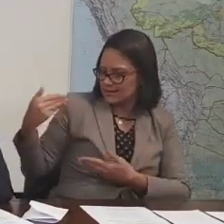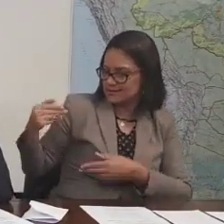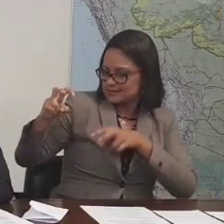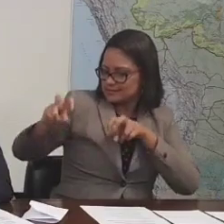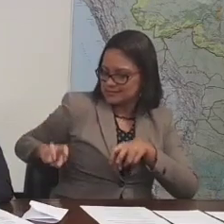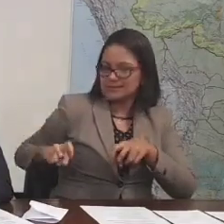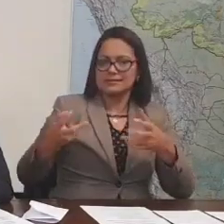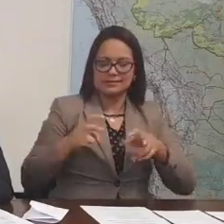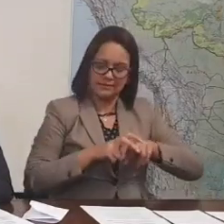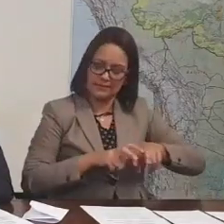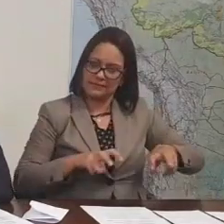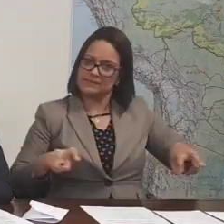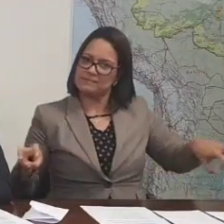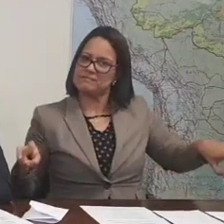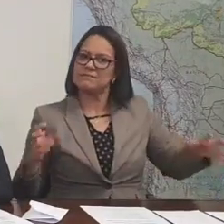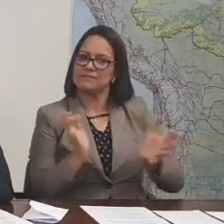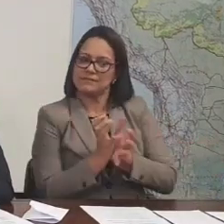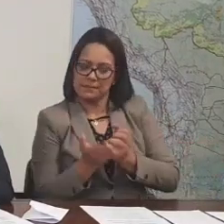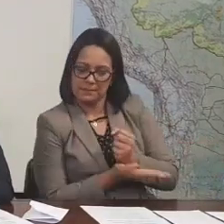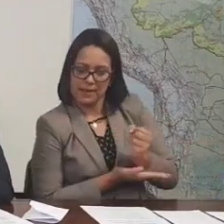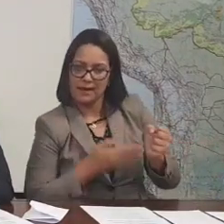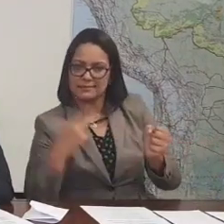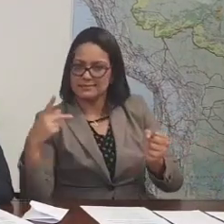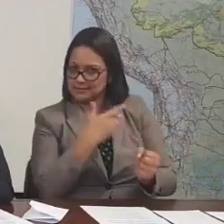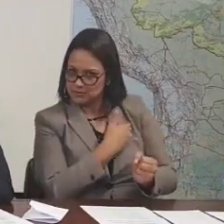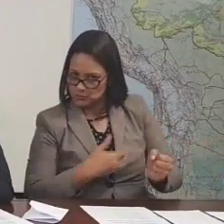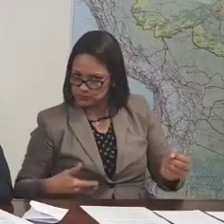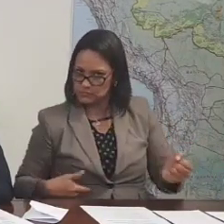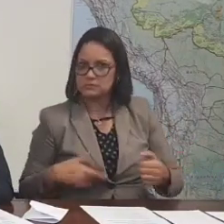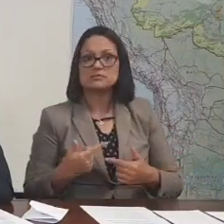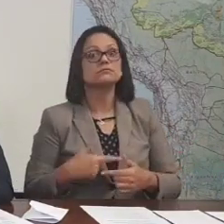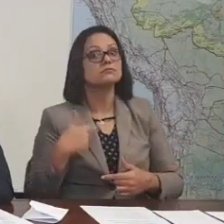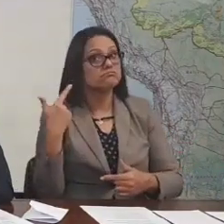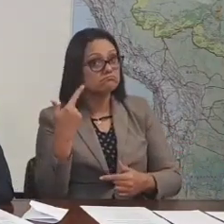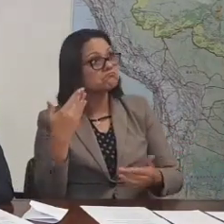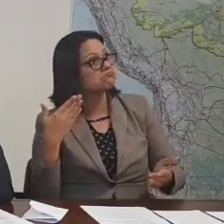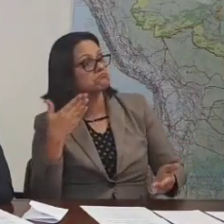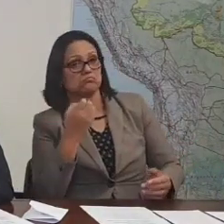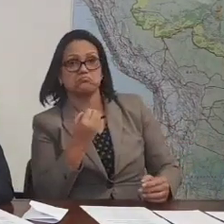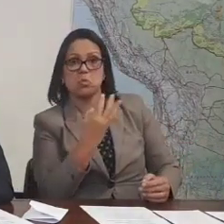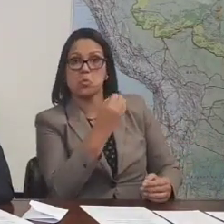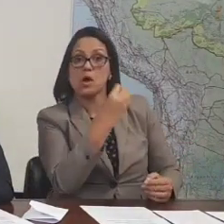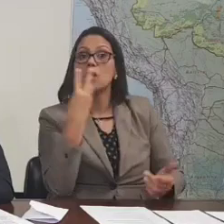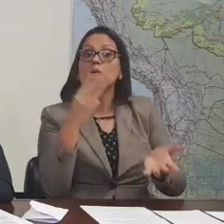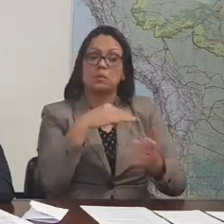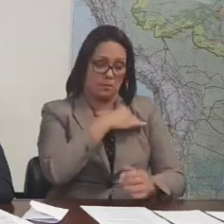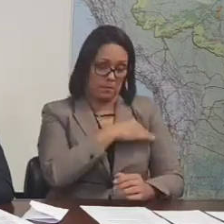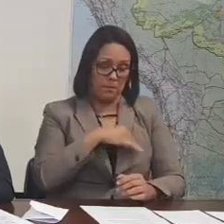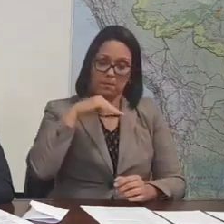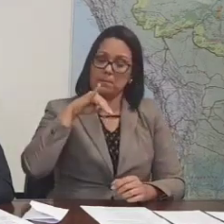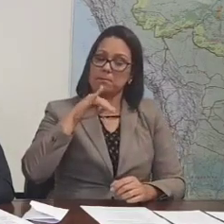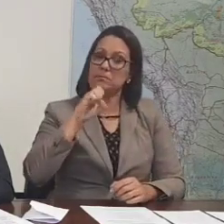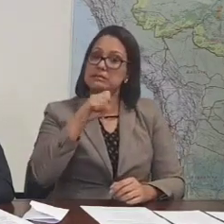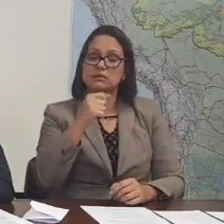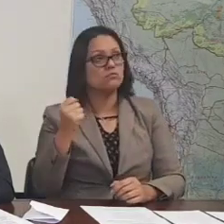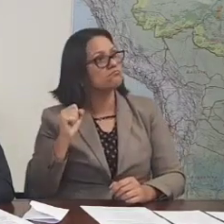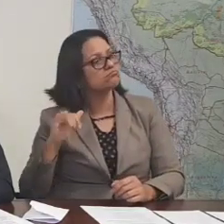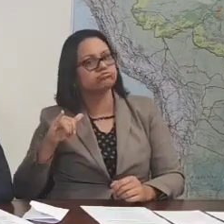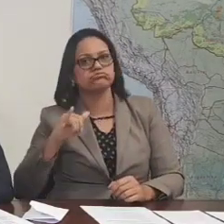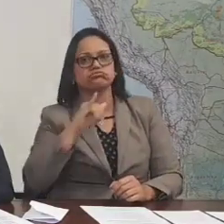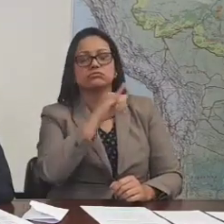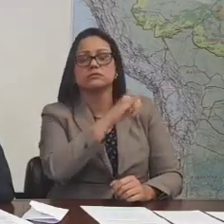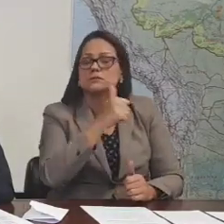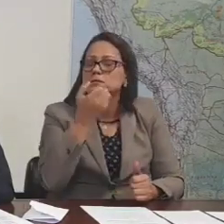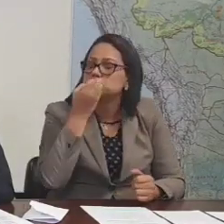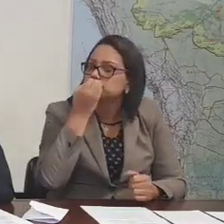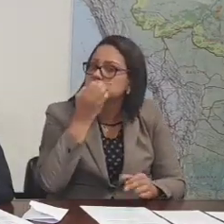e compor aí a base do seu governo. Nós tivemos uma grande oportunidade, a missão foi realmente um sucesso. A ministra